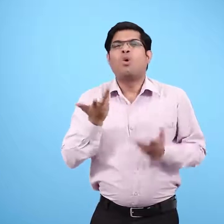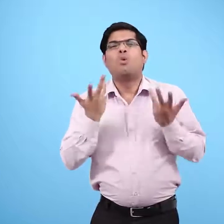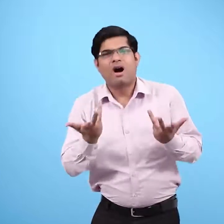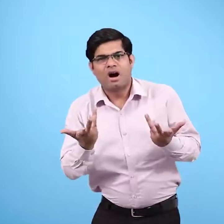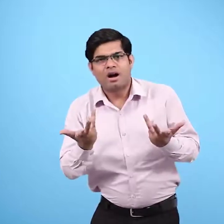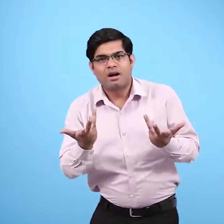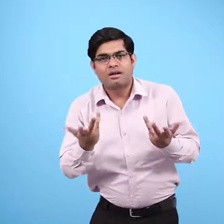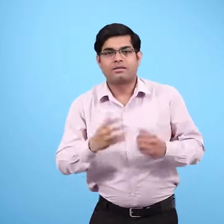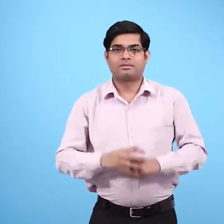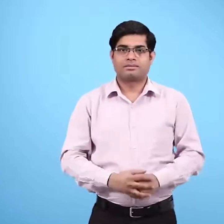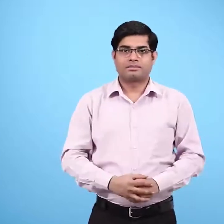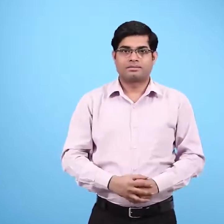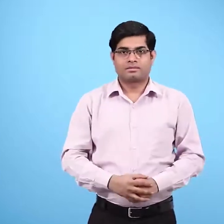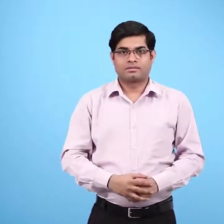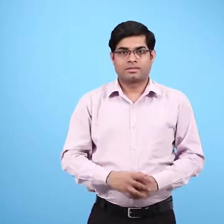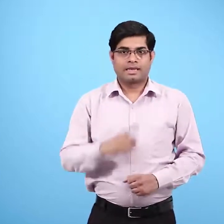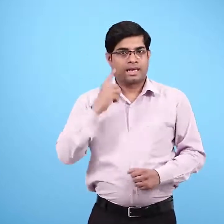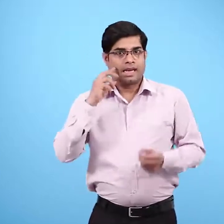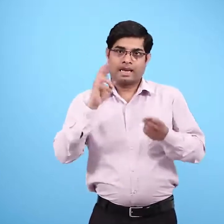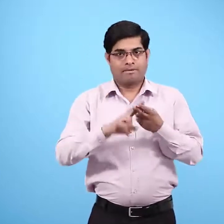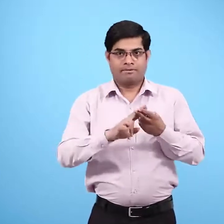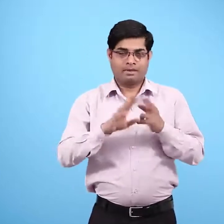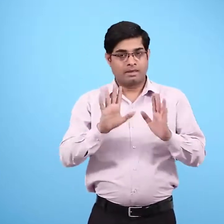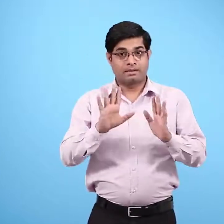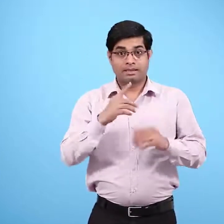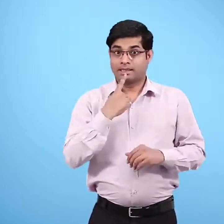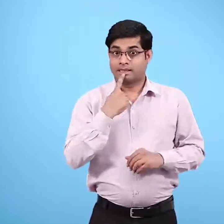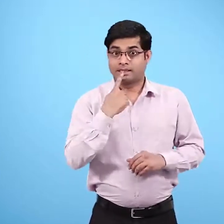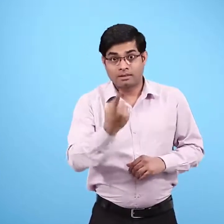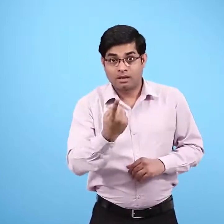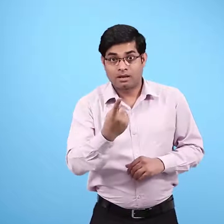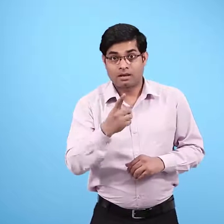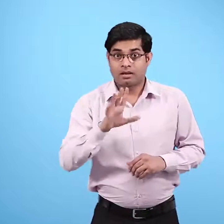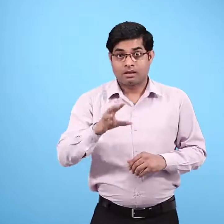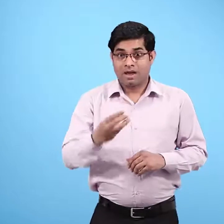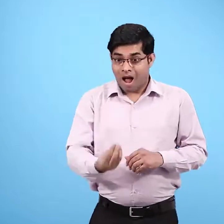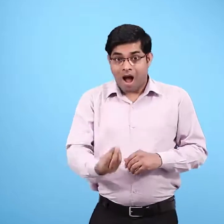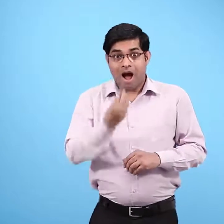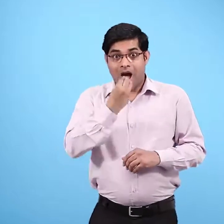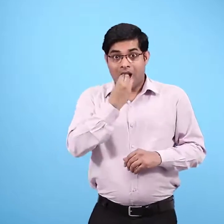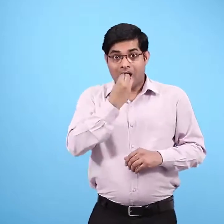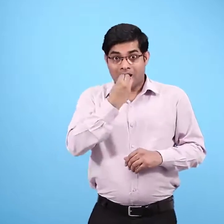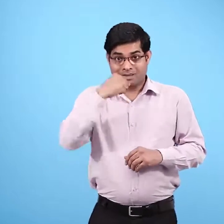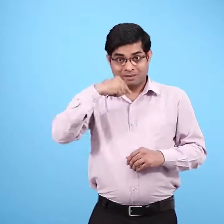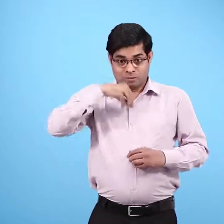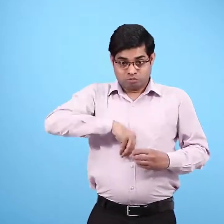बे स्वात क्यों लगता है अगर ऐसा कहा जाए हमारा मुँ ही पचाना शुरू कर देता है